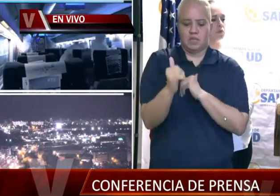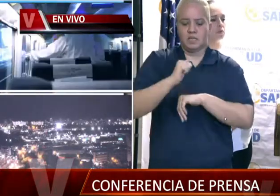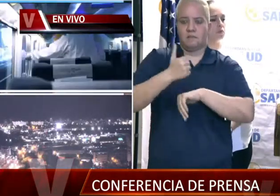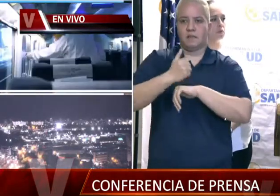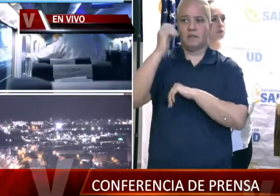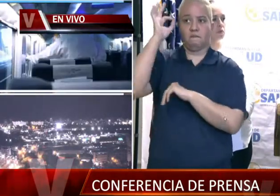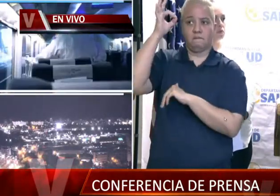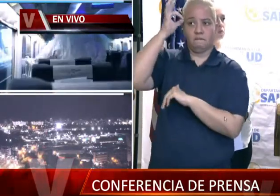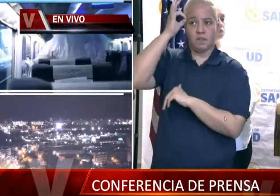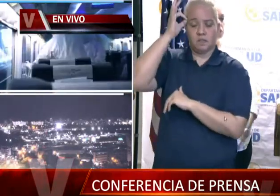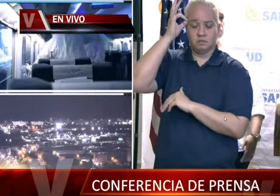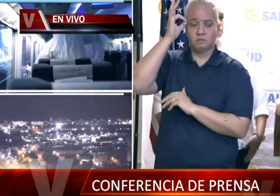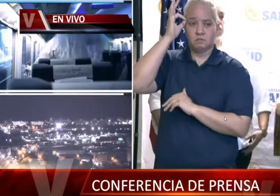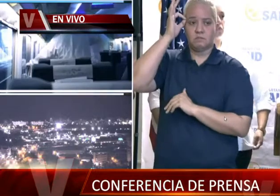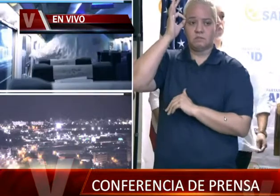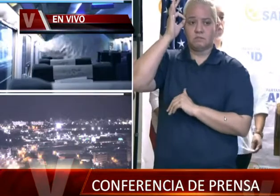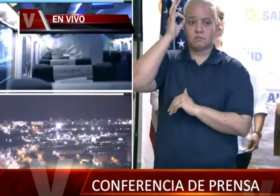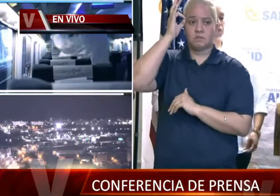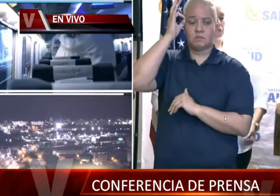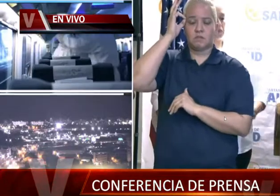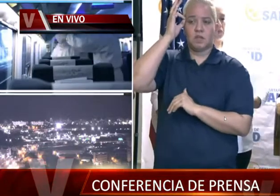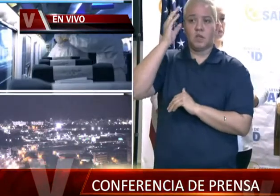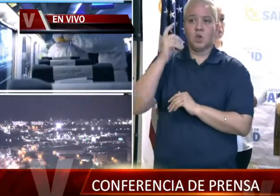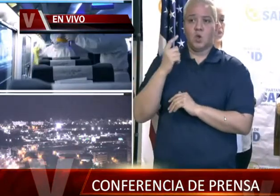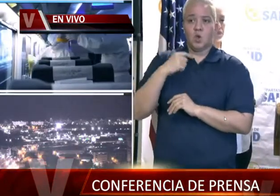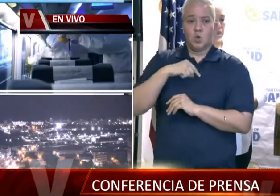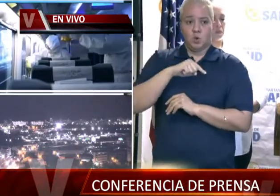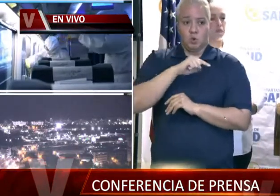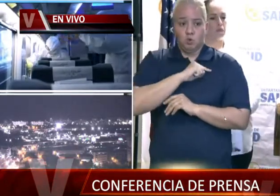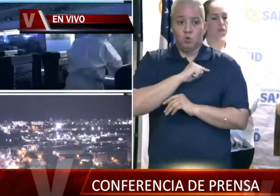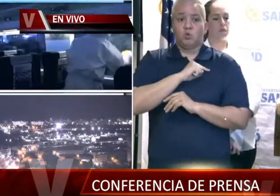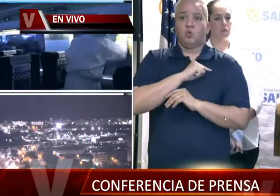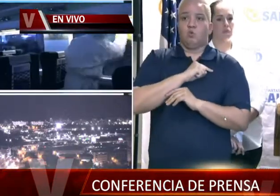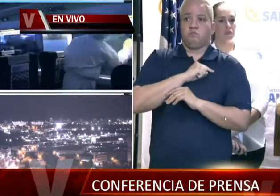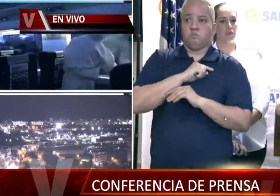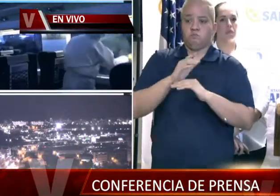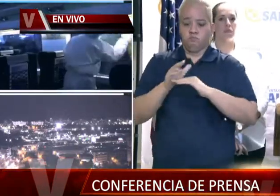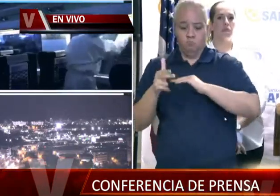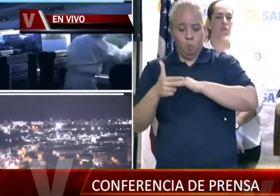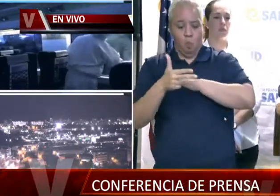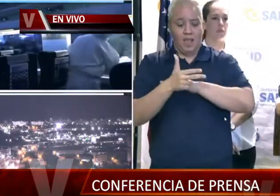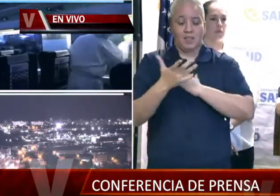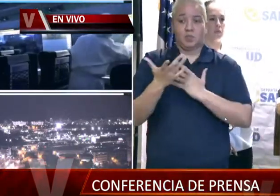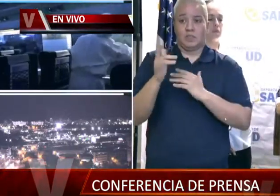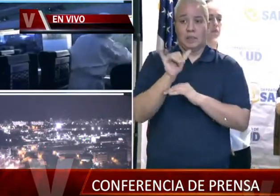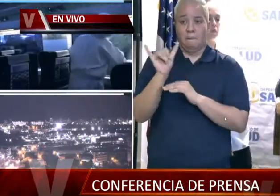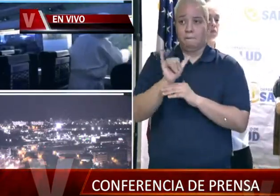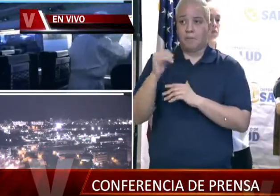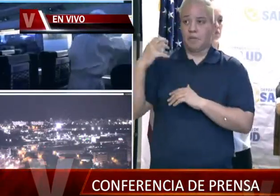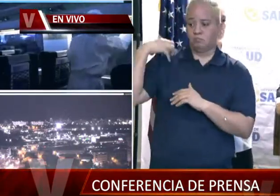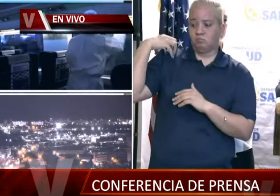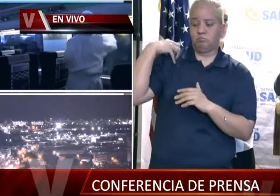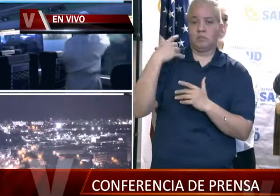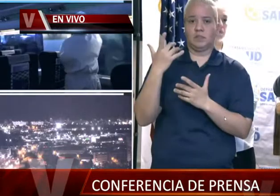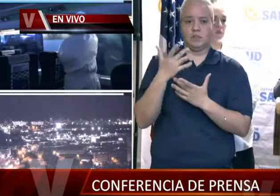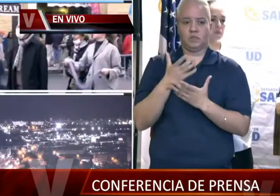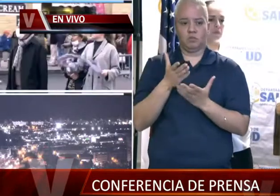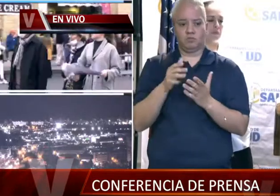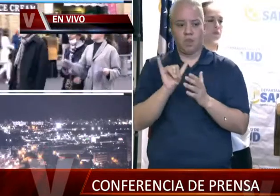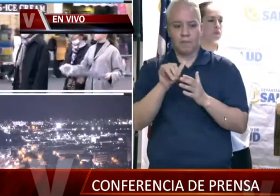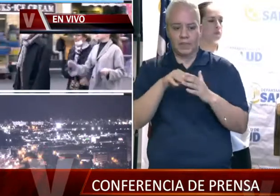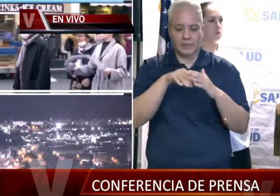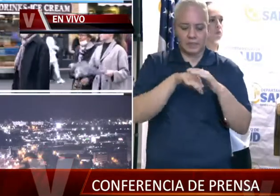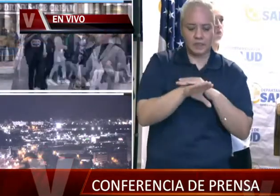Y no tan solo van a tener, nosotros antes de entrar a entrada, puertos y también los pilotos de la Bahía de San Juan, que son los pilots que entran a derecho al barco,